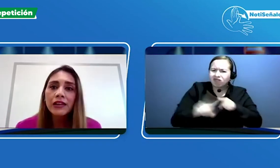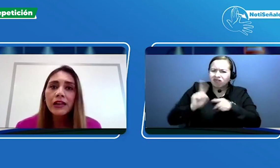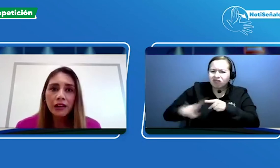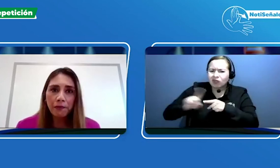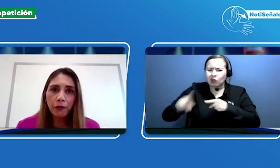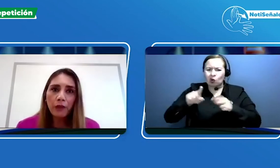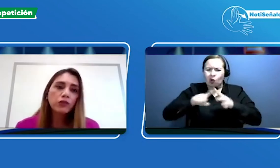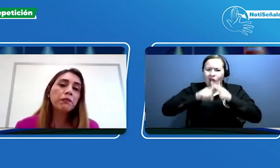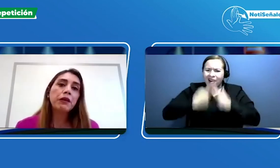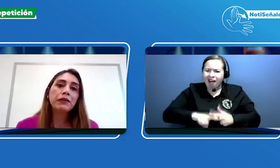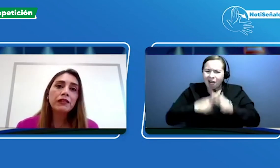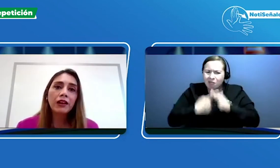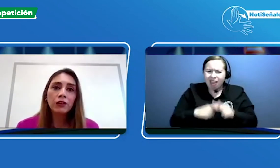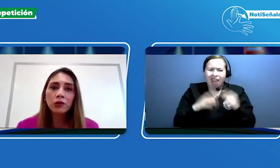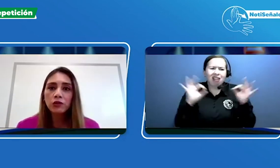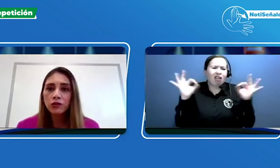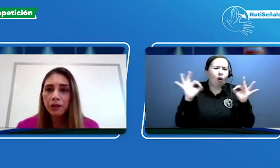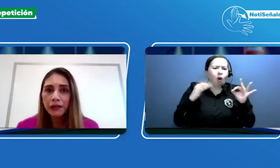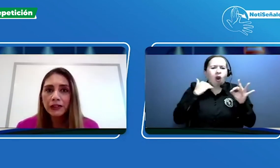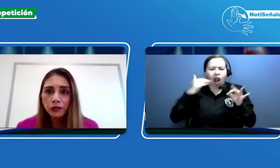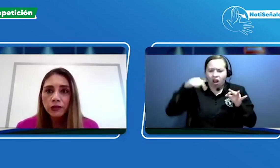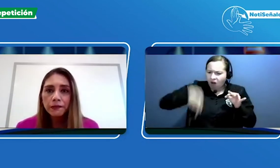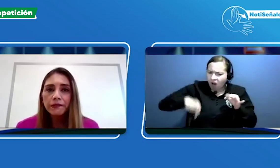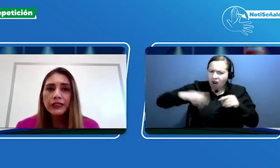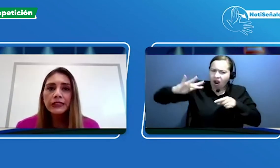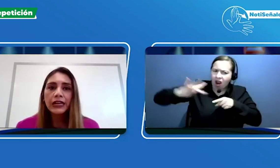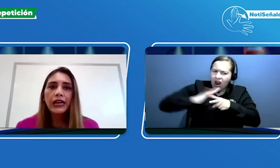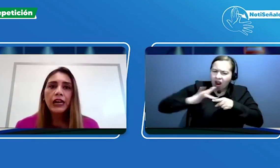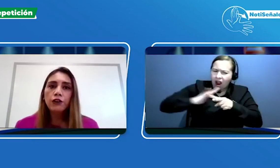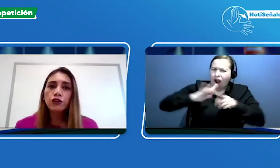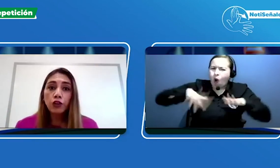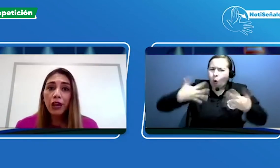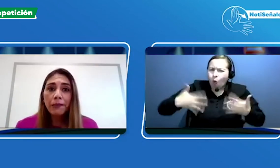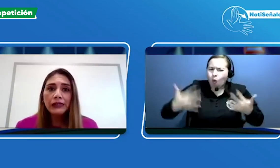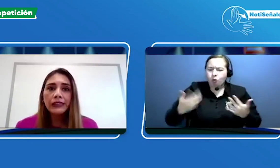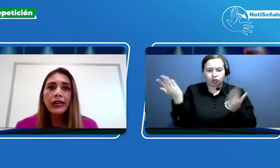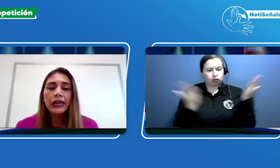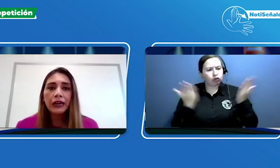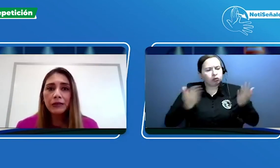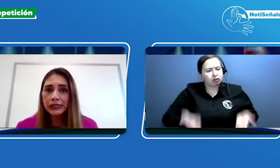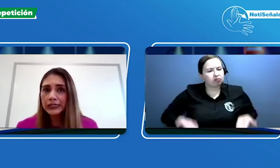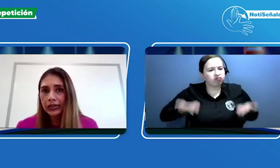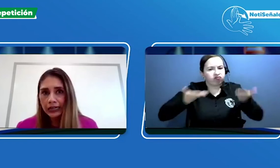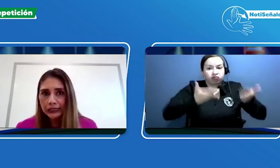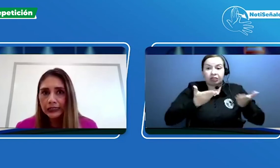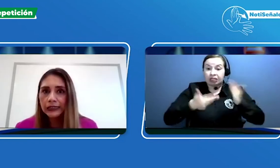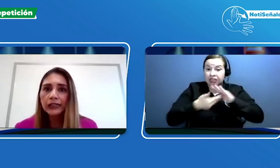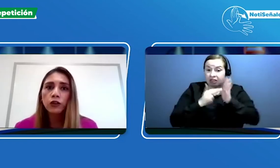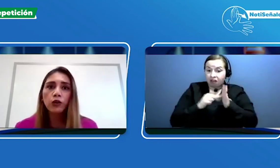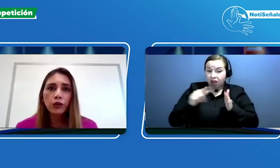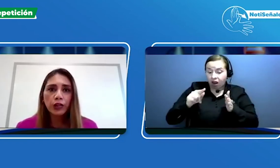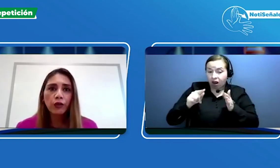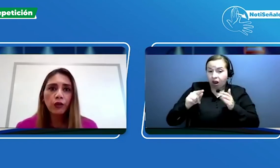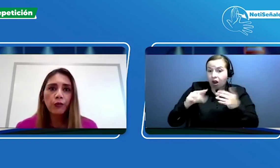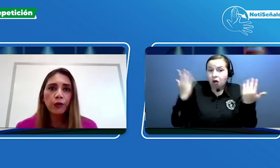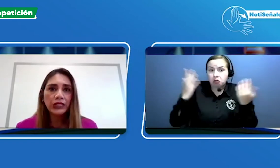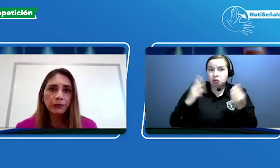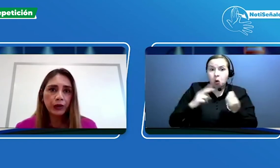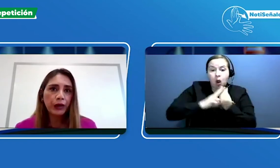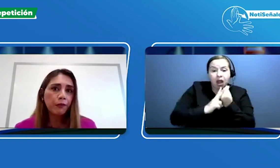que podamos implementar en nuestros servicios, ¿sí? No solamente herramientas de carácter tecnológico como es, por ejemplo,